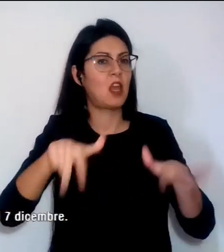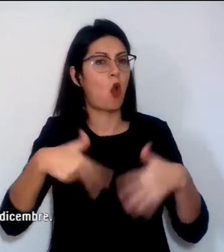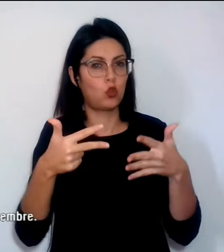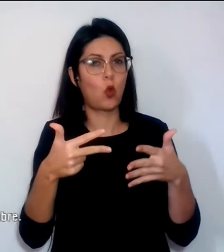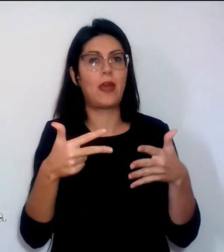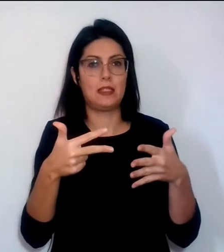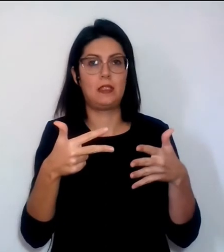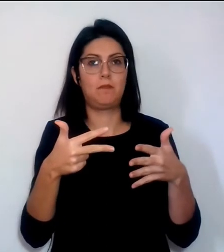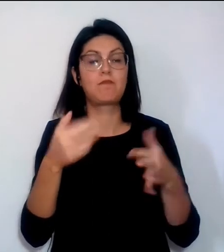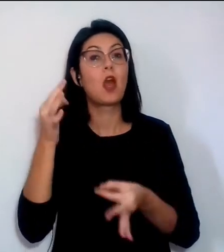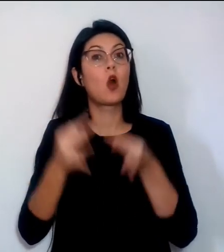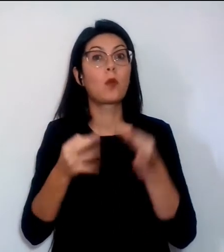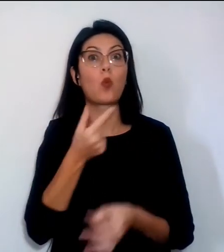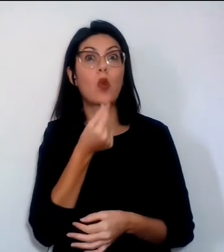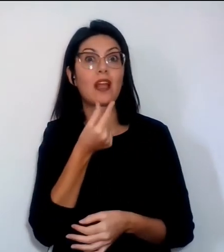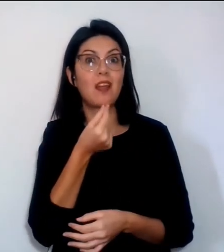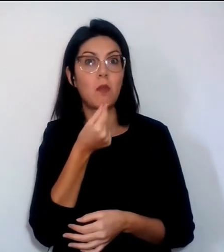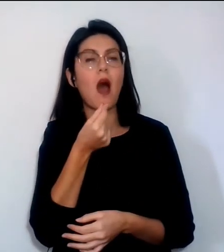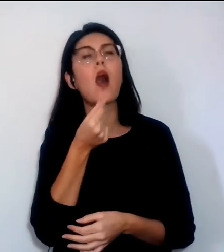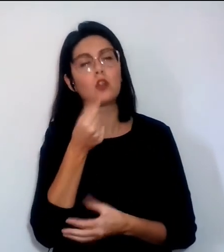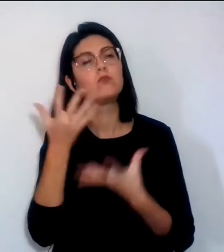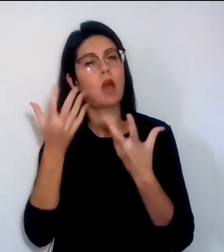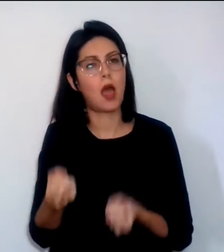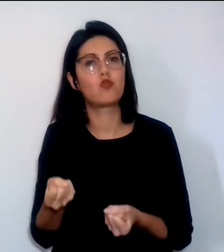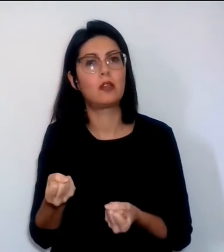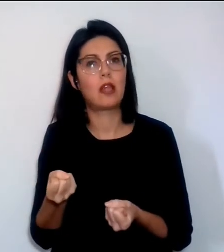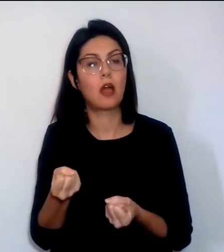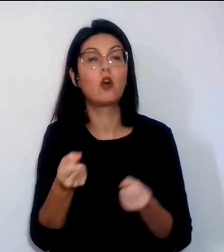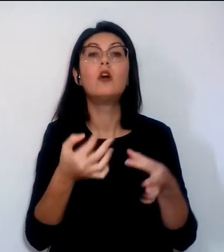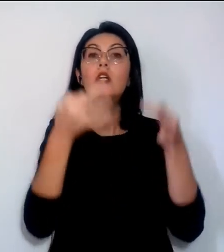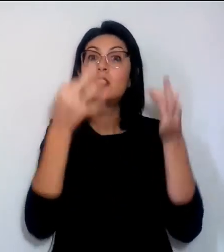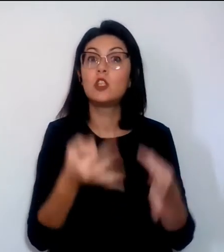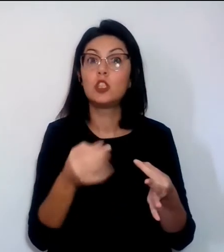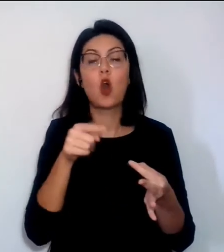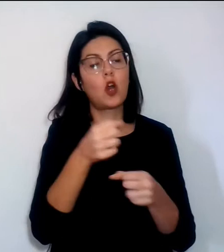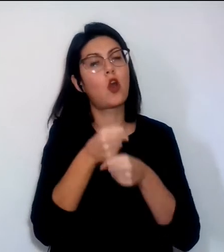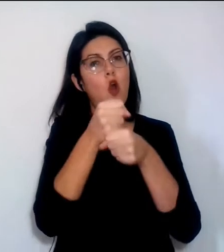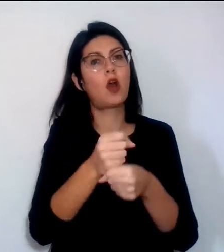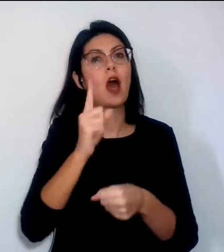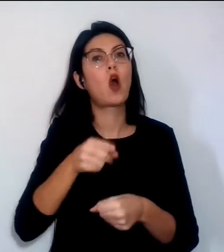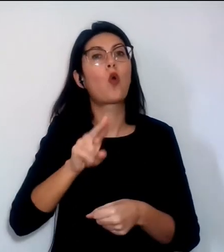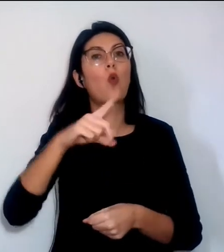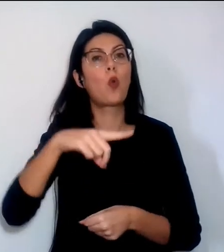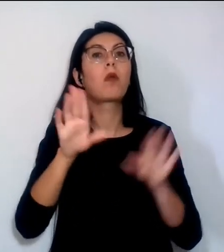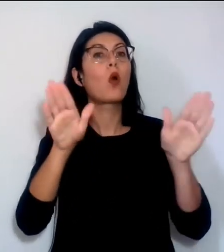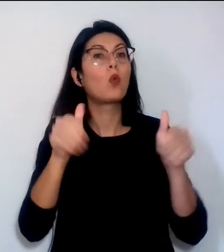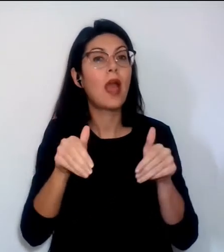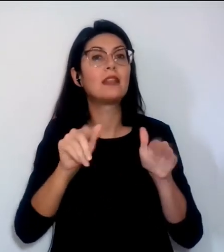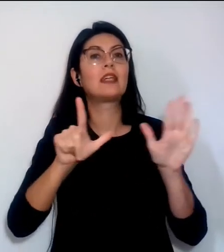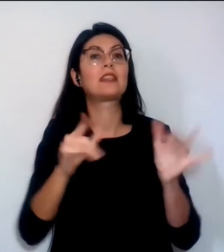La Procura di Prato ha dato il consenso. La decisione spetterà al GUP l'udienza il 7 dicembre.